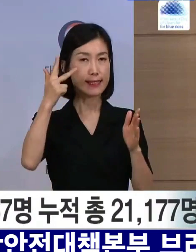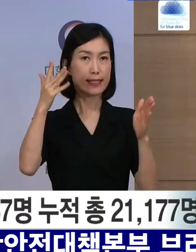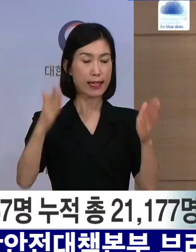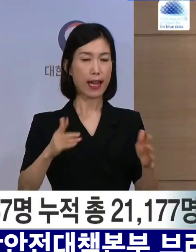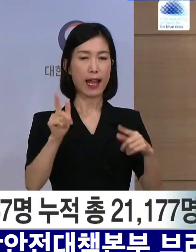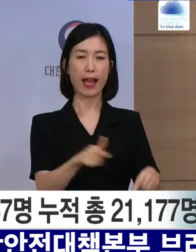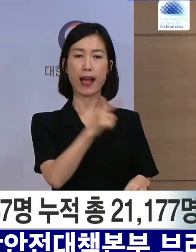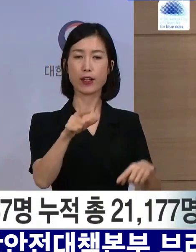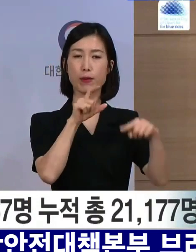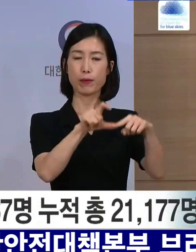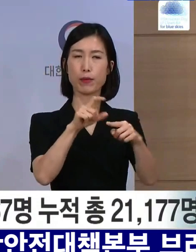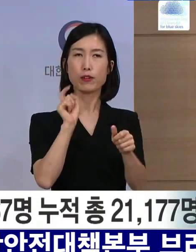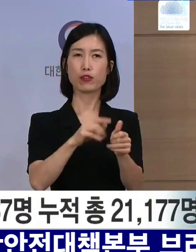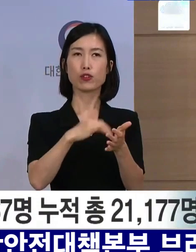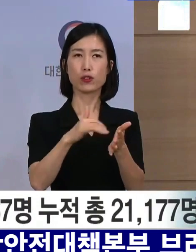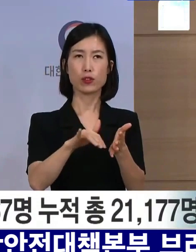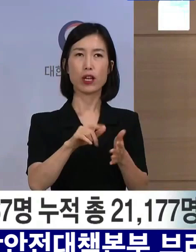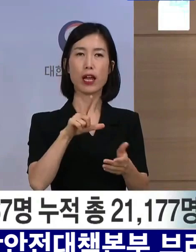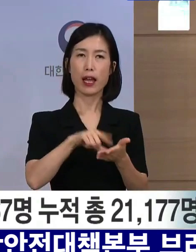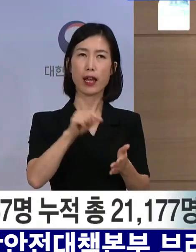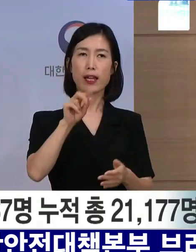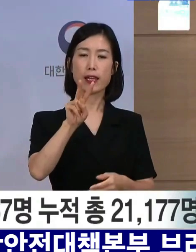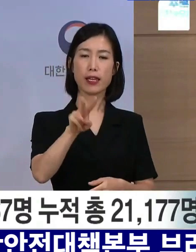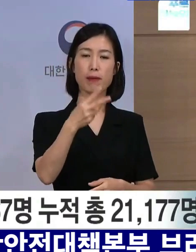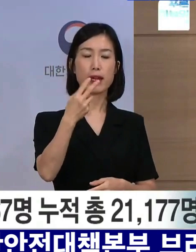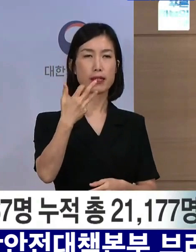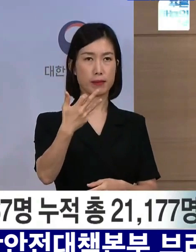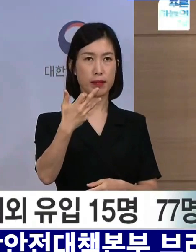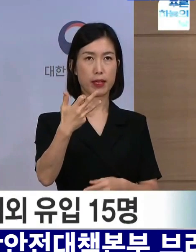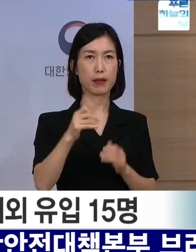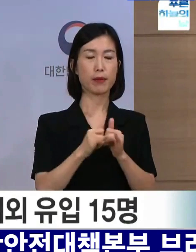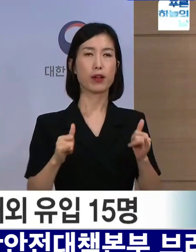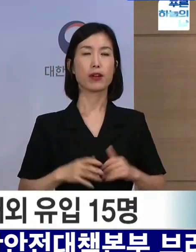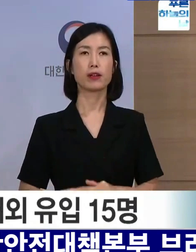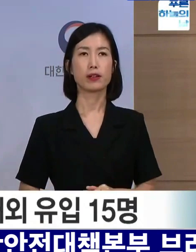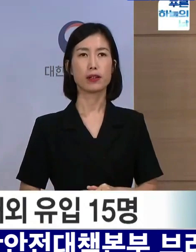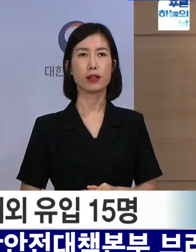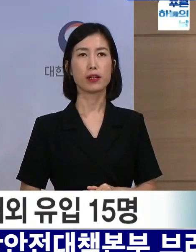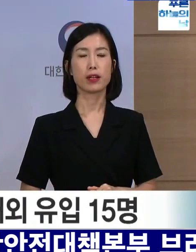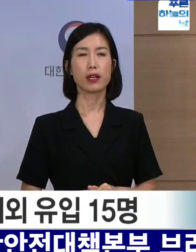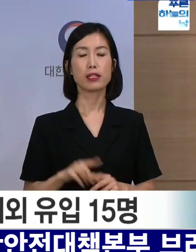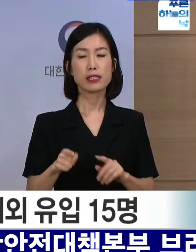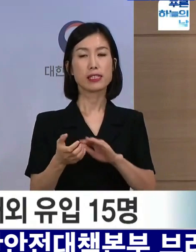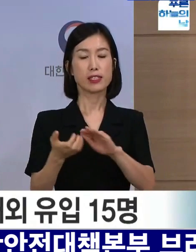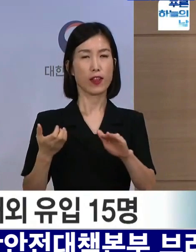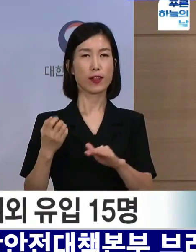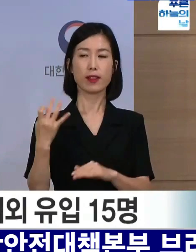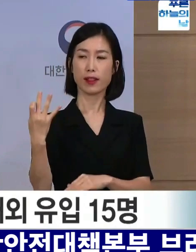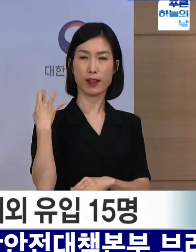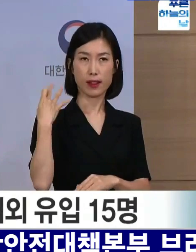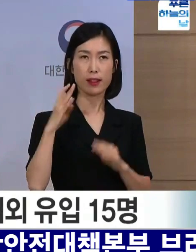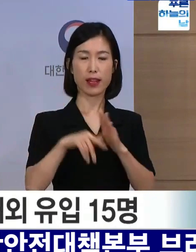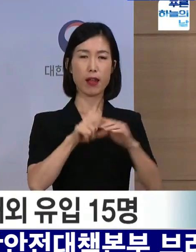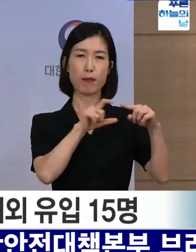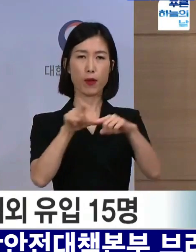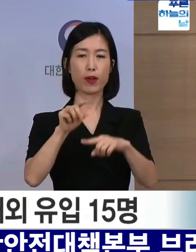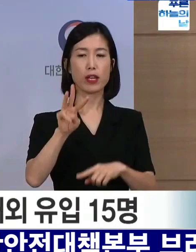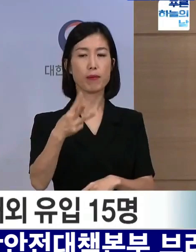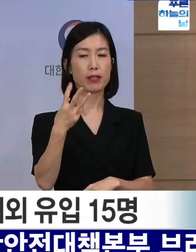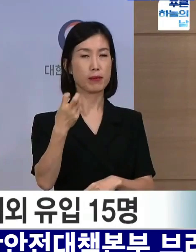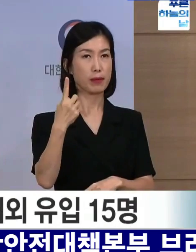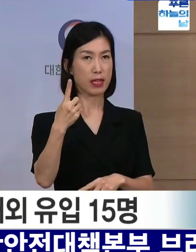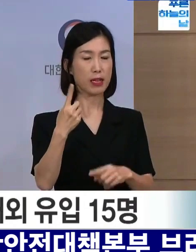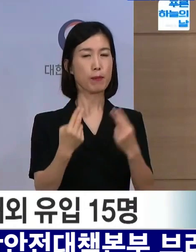1평균 국내 발생 환자 수는 약 218명이었습니다. 그 직전 한 주간에 331명에